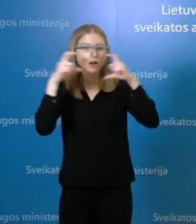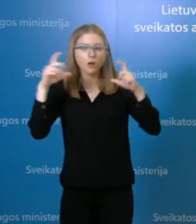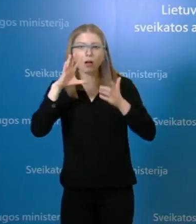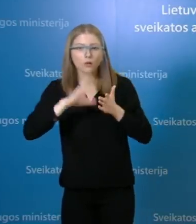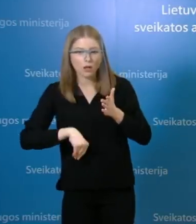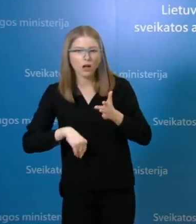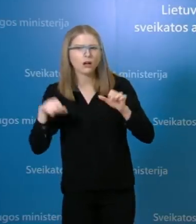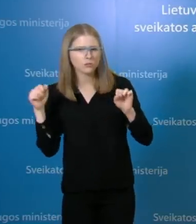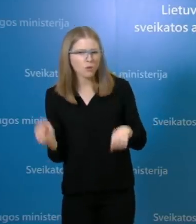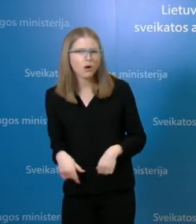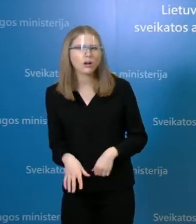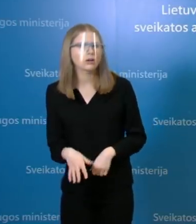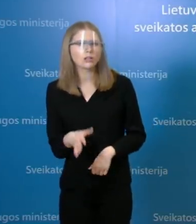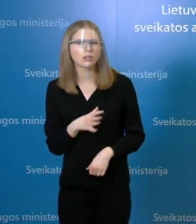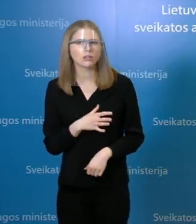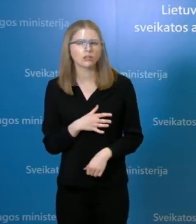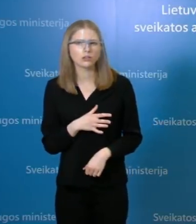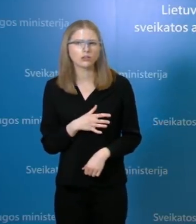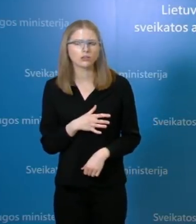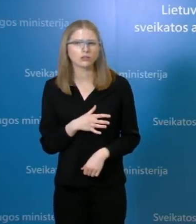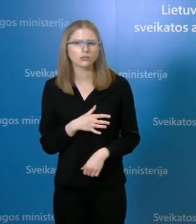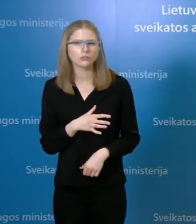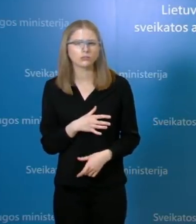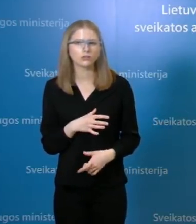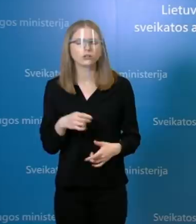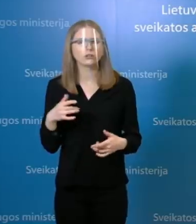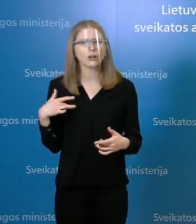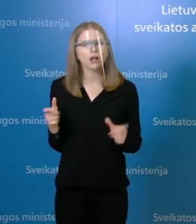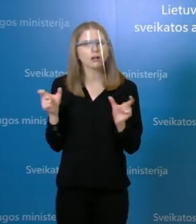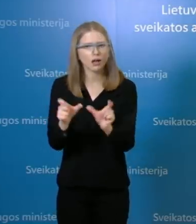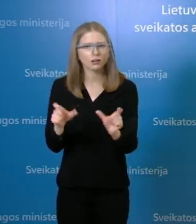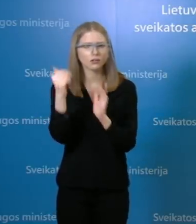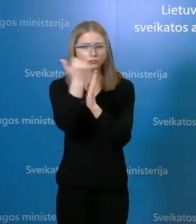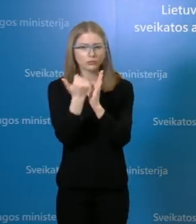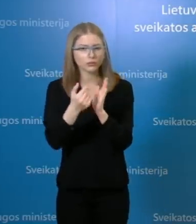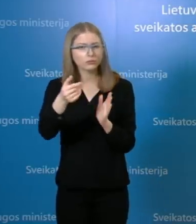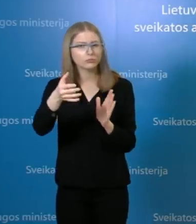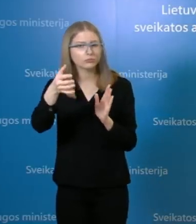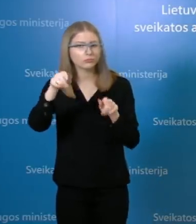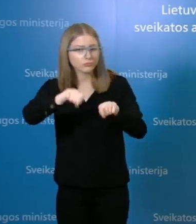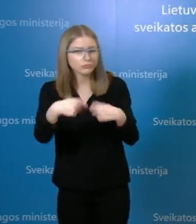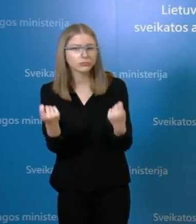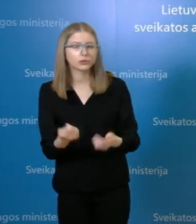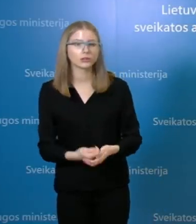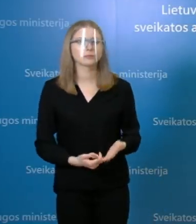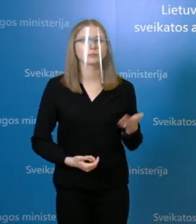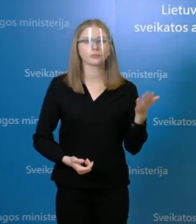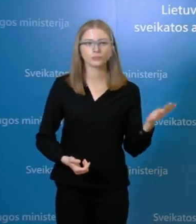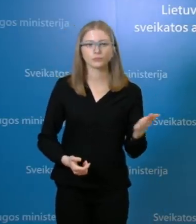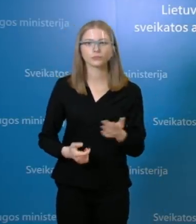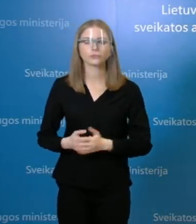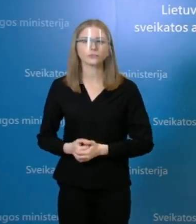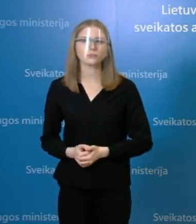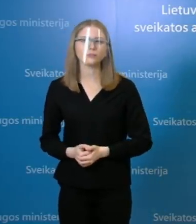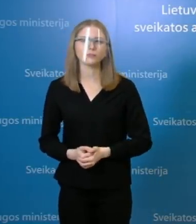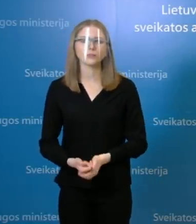ar galima tai pelktis gyventojams, ar tai nėra karantino taisyklių pažeidimas? Na, tai aš manau, kad tikrai